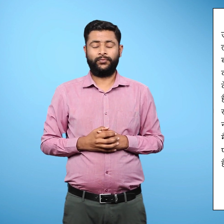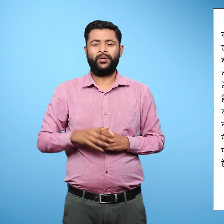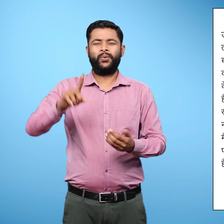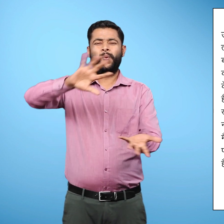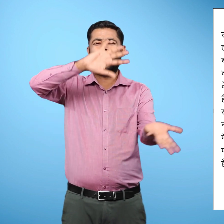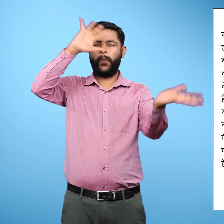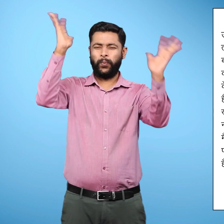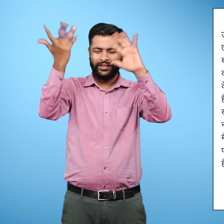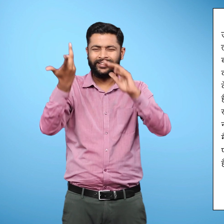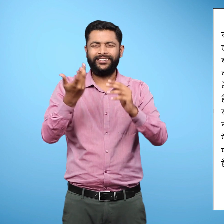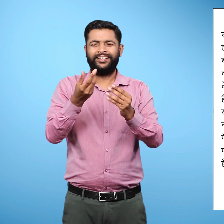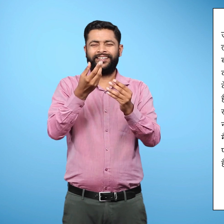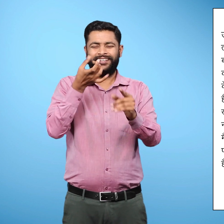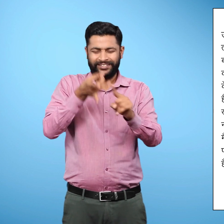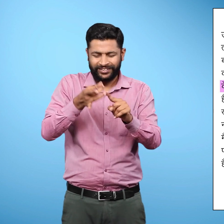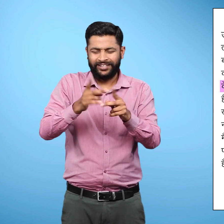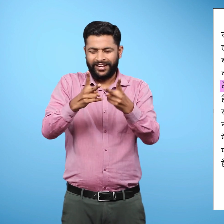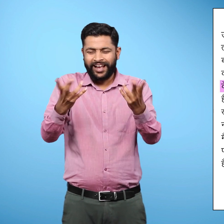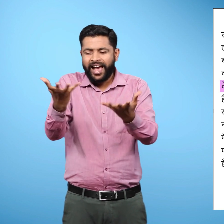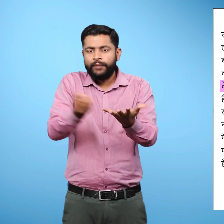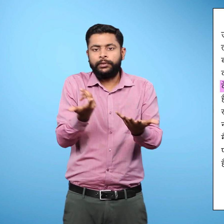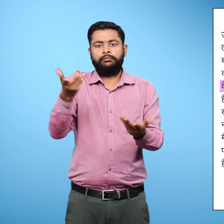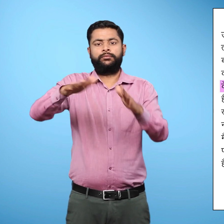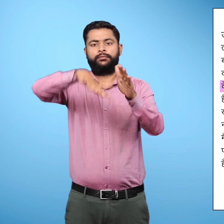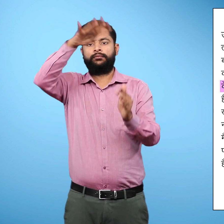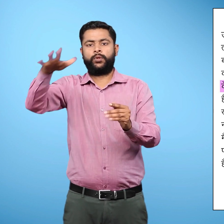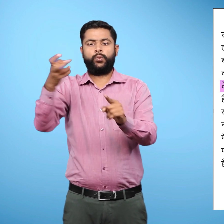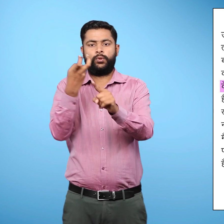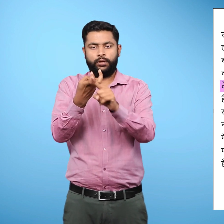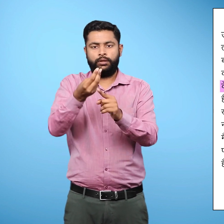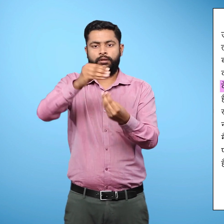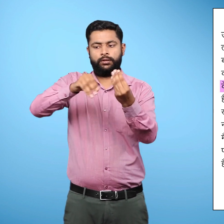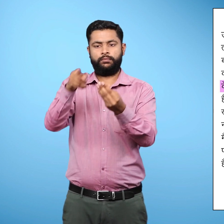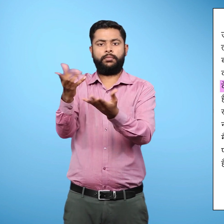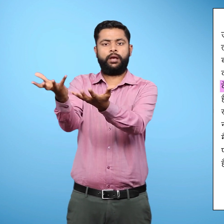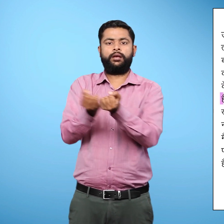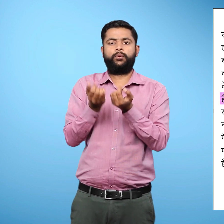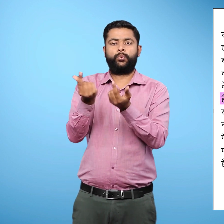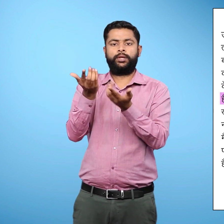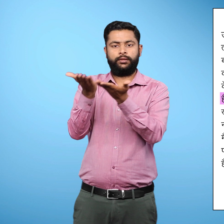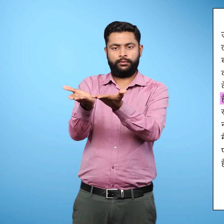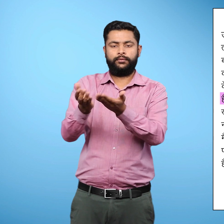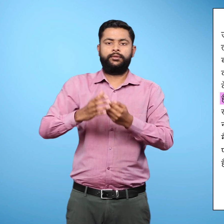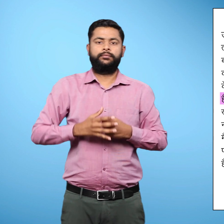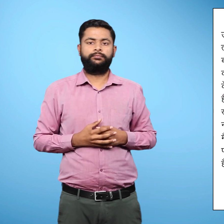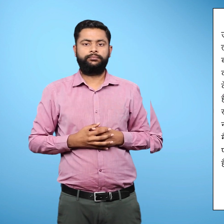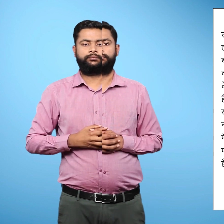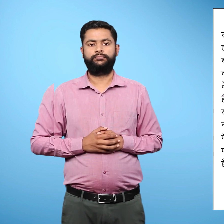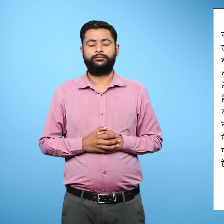यही कारण है कि विश्व के बहुत से खनन क्षेत्र पठारी भागों में स्थित हैं।